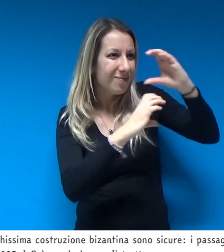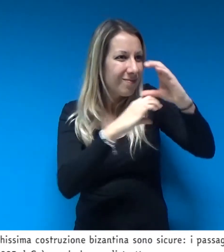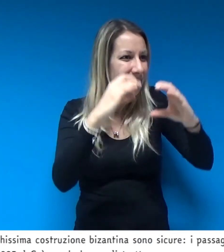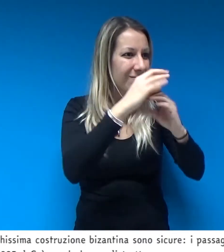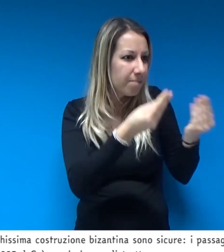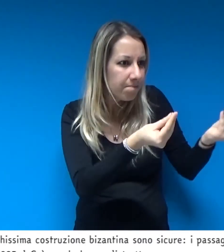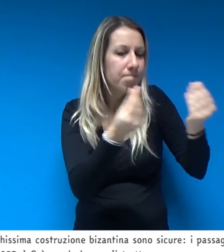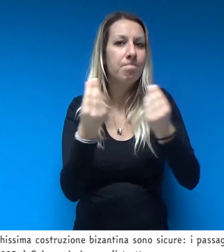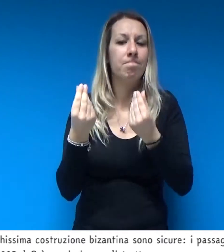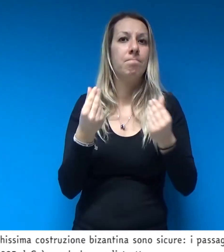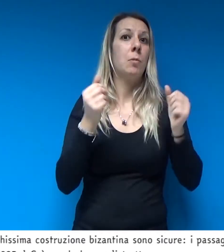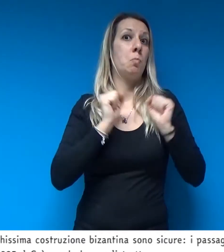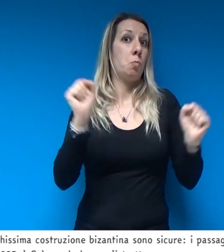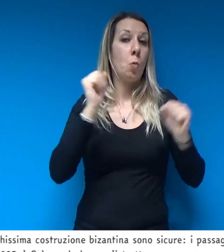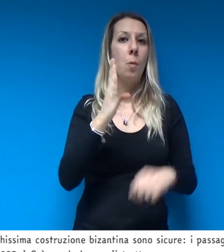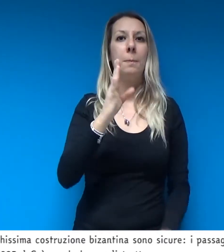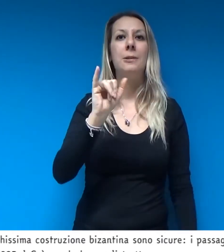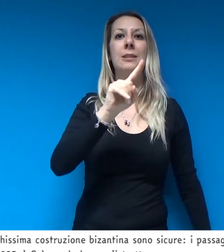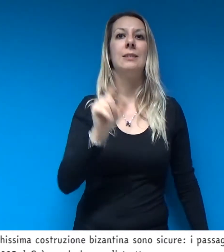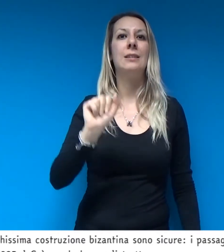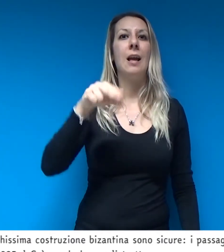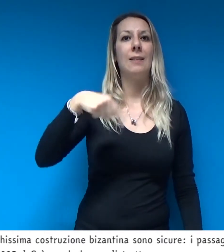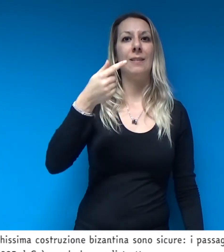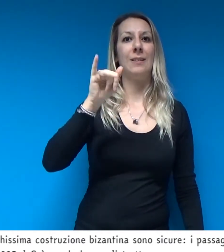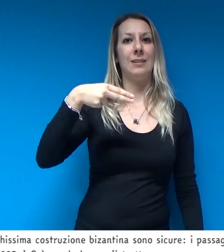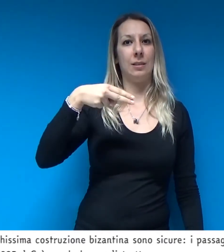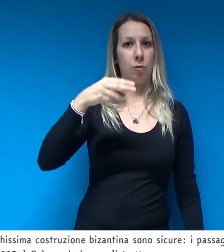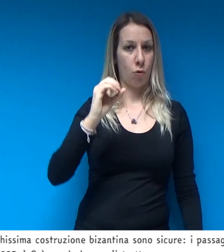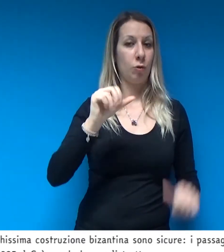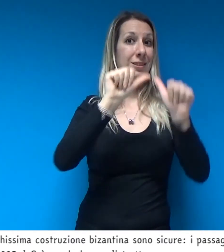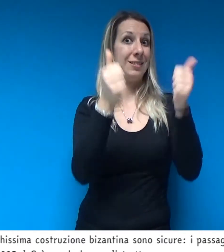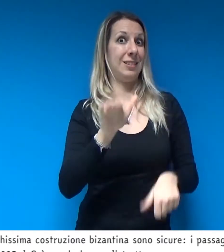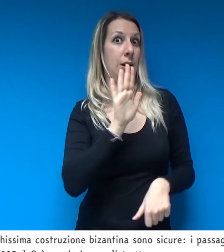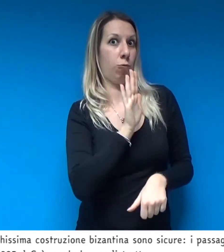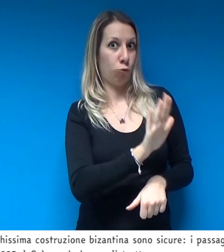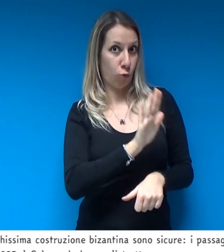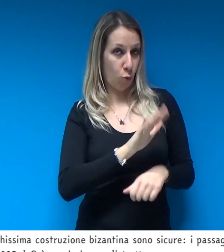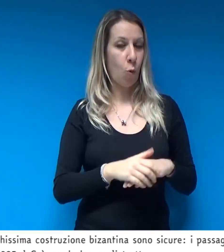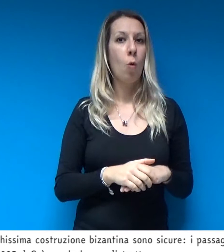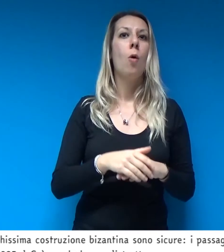Le tracce di un'antichissima costruzione bizantina sono sicure.